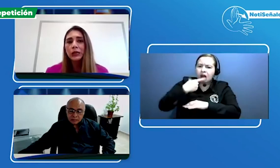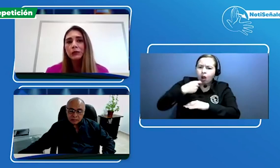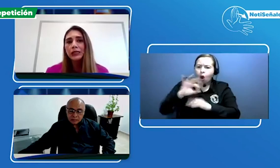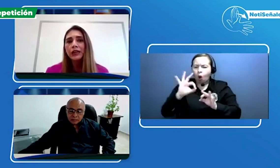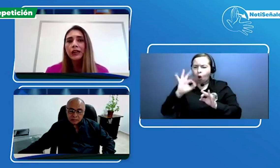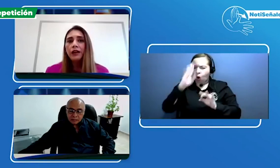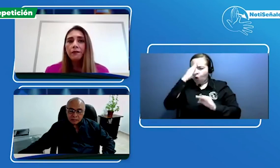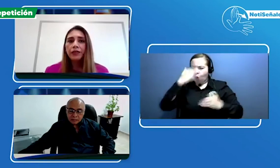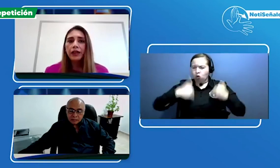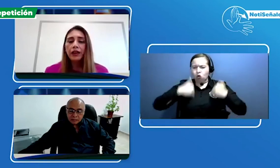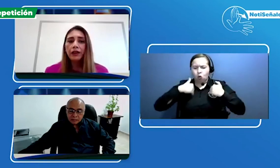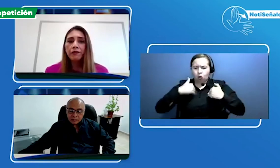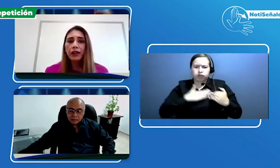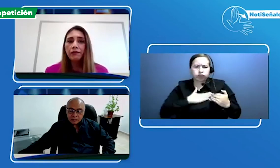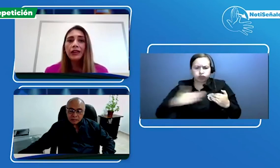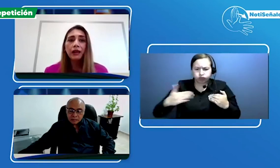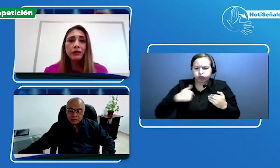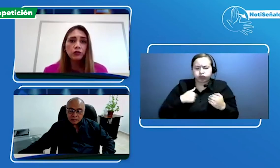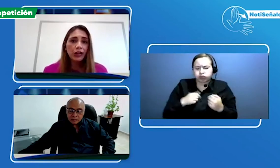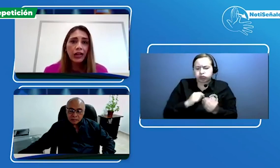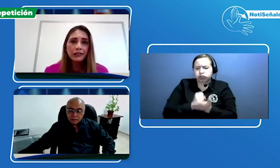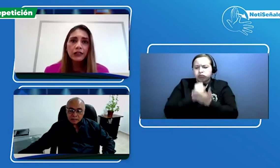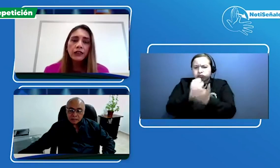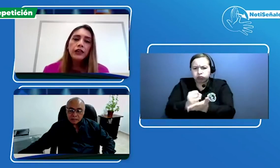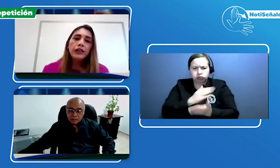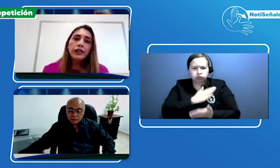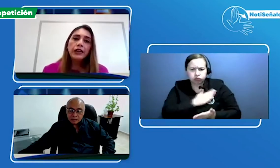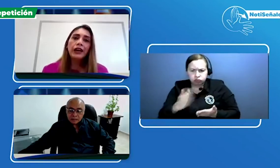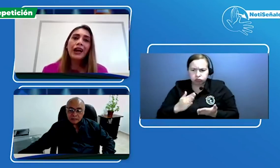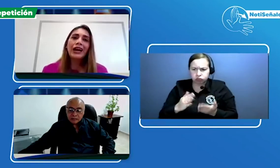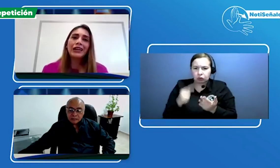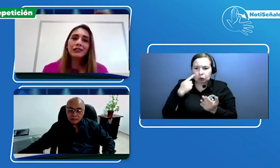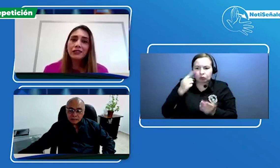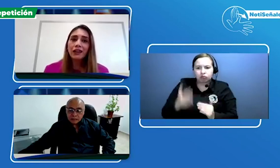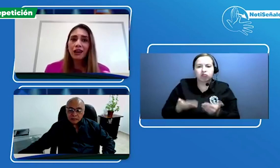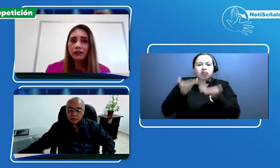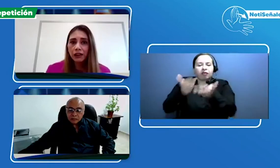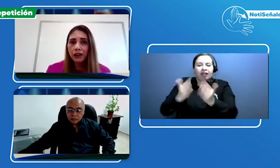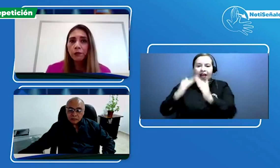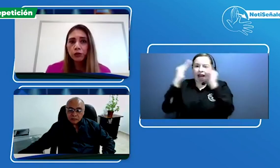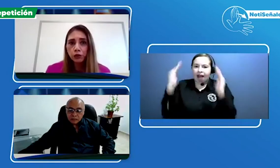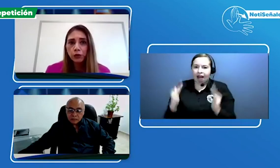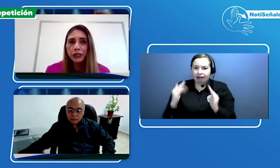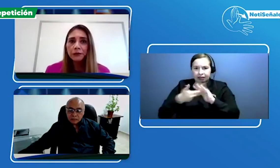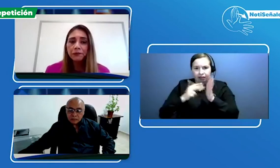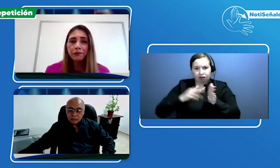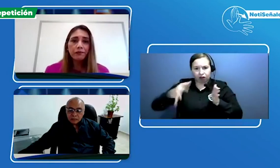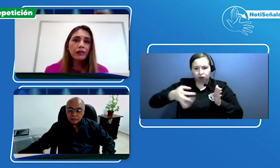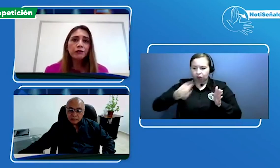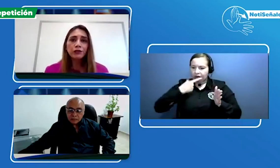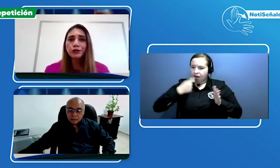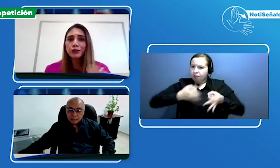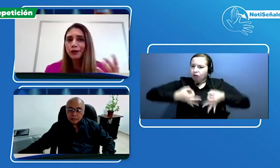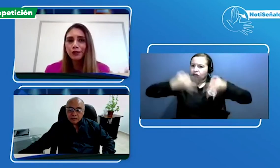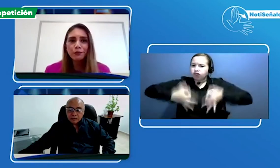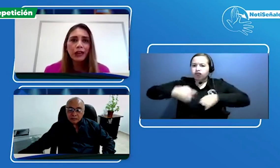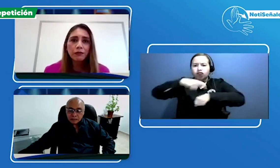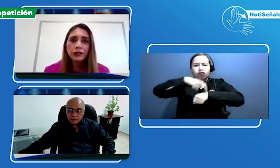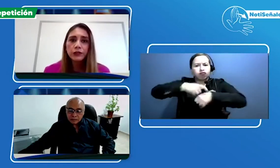trámite de de medicamentos a casa y garantizar la entrega oportuna, pues con todos los parámetros,